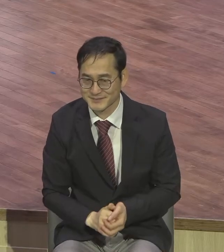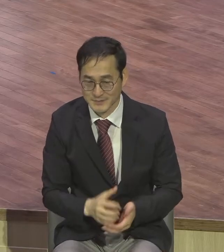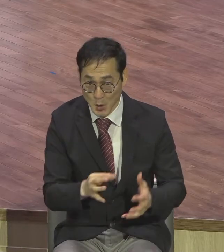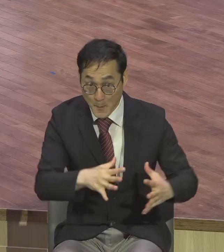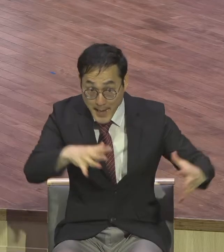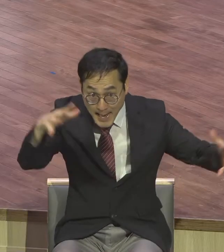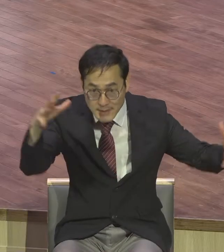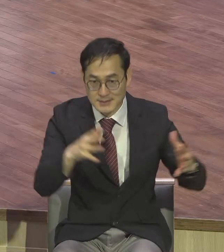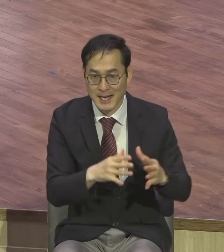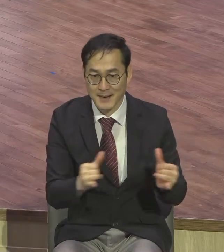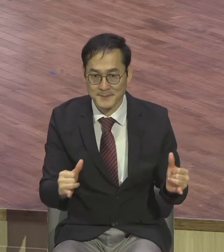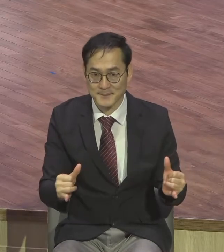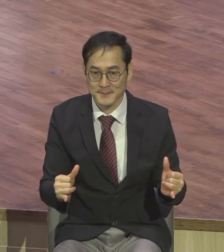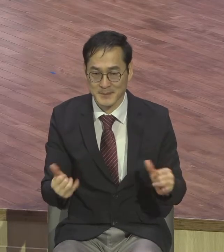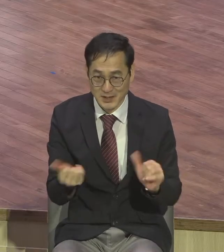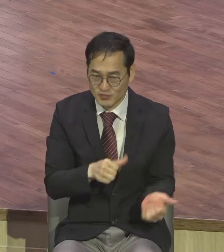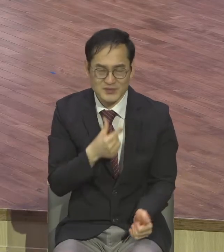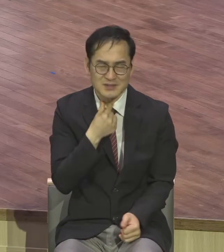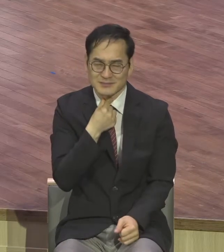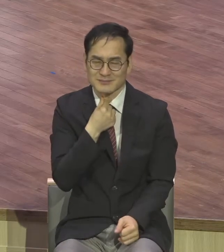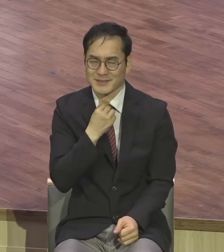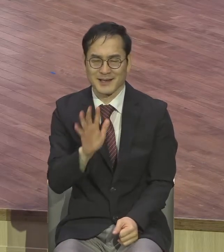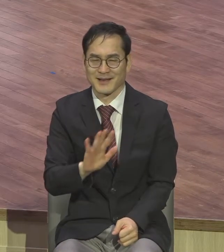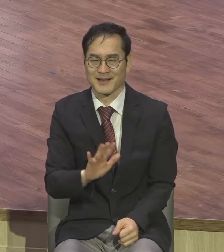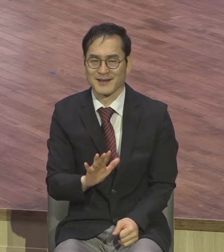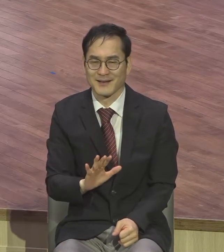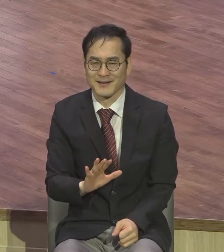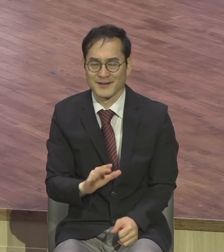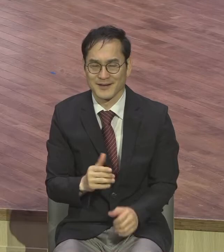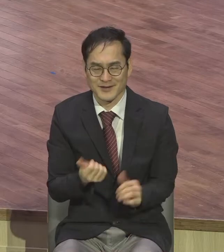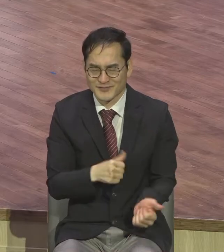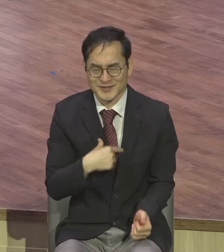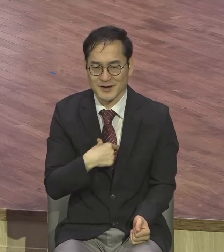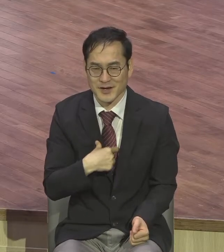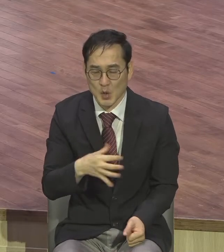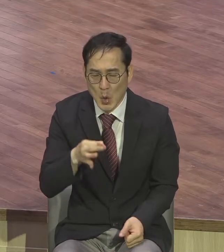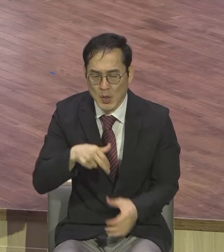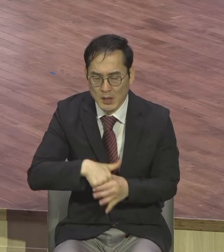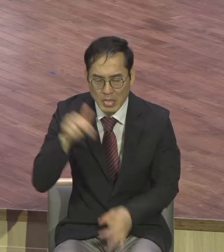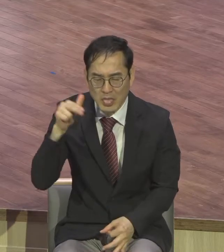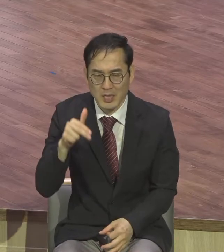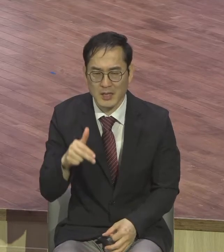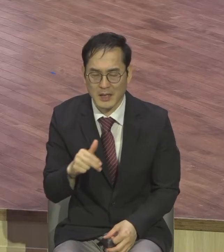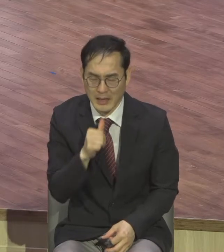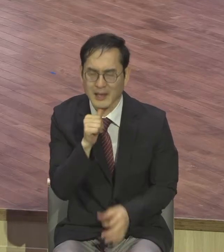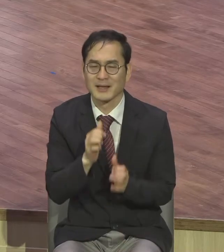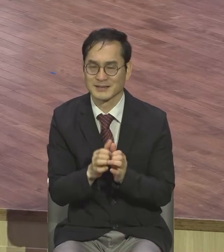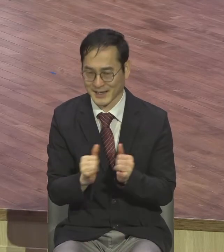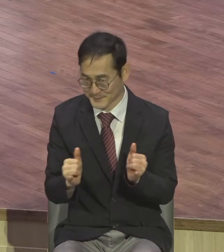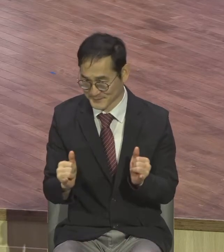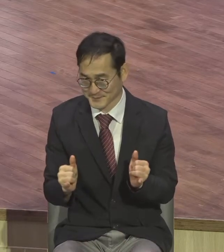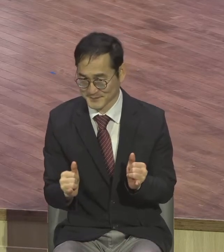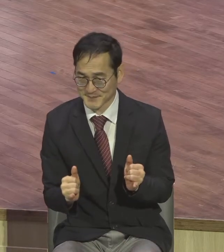안 가고 싶지요 돈 없는 사람 그래서 우리 강수구 사는 분들